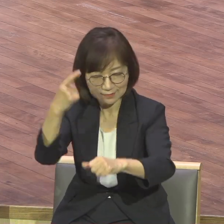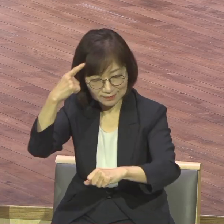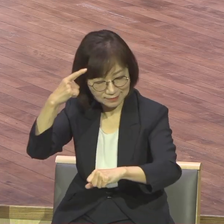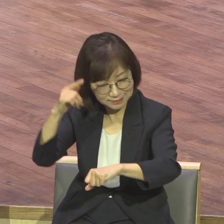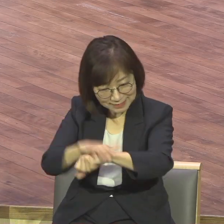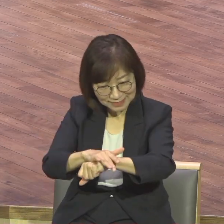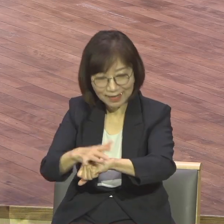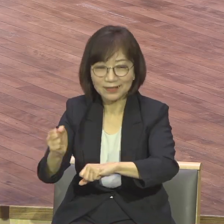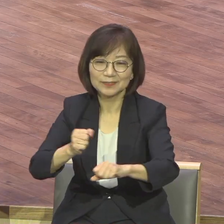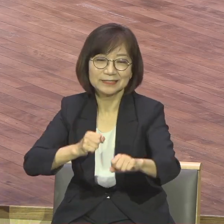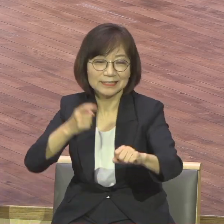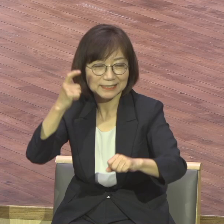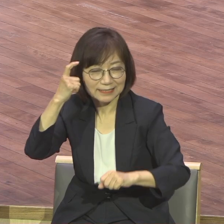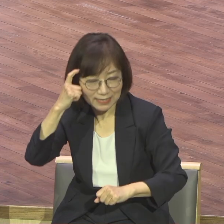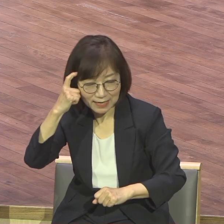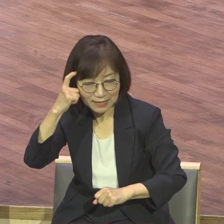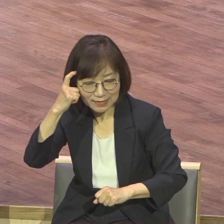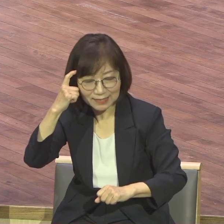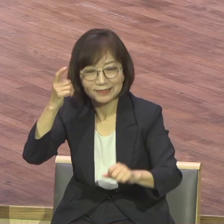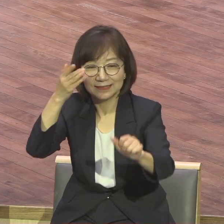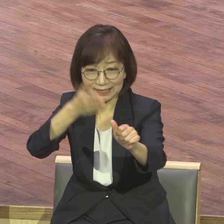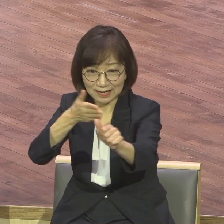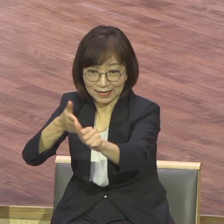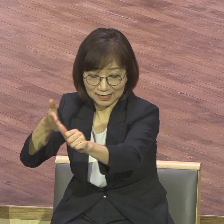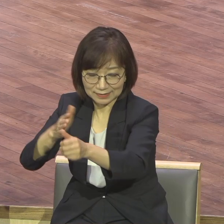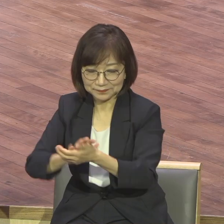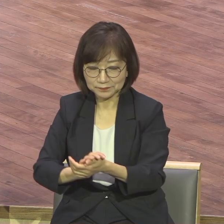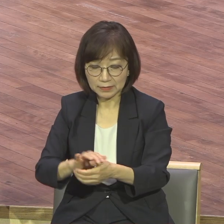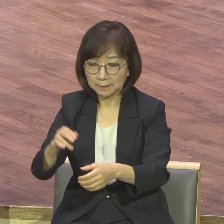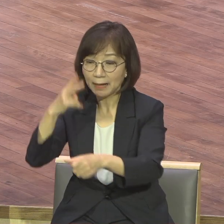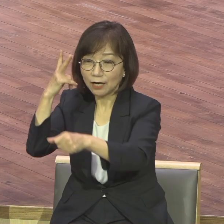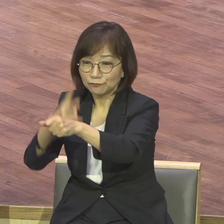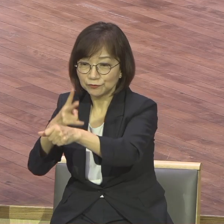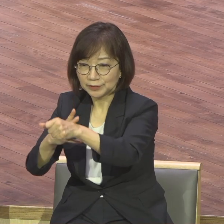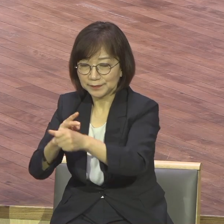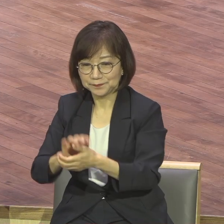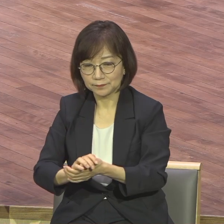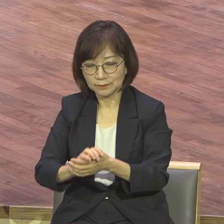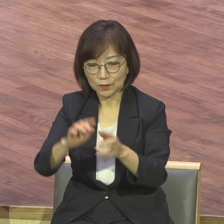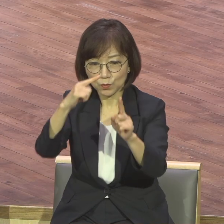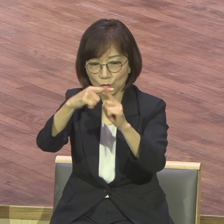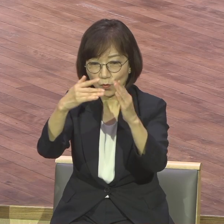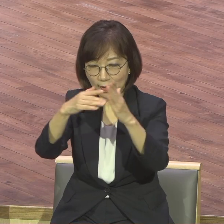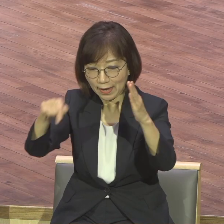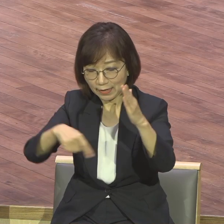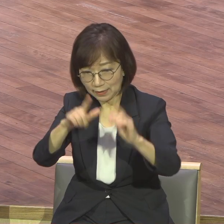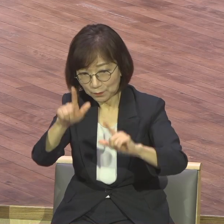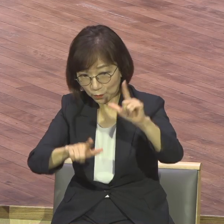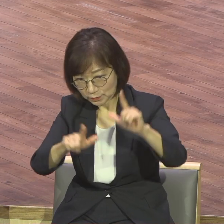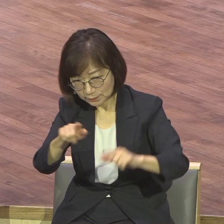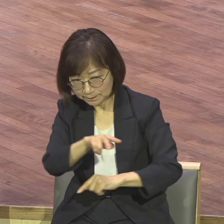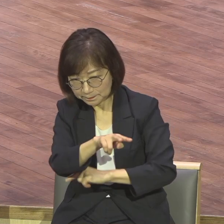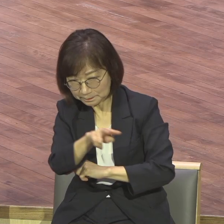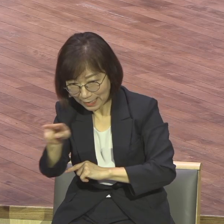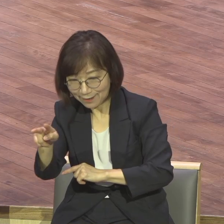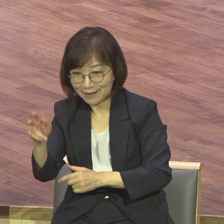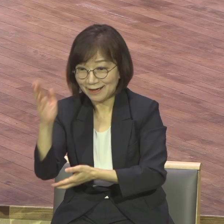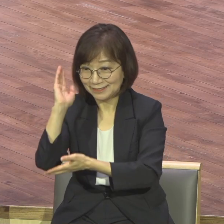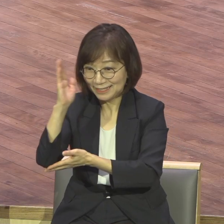생각하라 사도 바울은 이 교회 안에서의 생활을 지혜롭게 하기 위해서 중요한 것이 하나님이